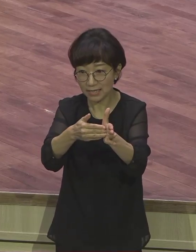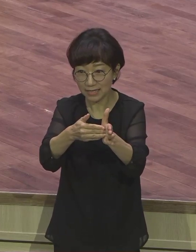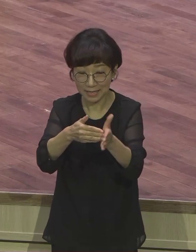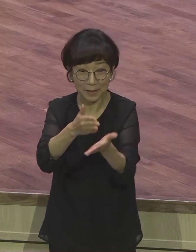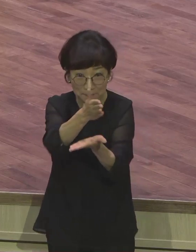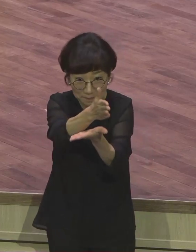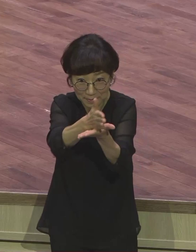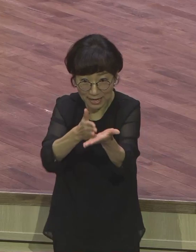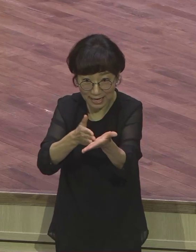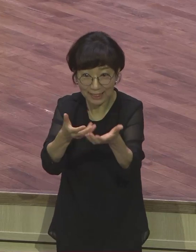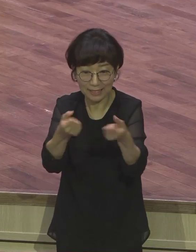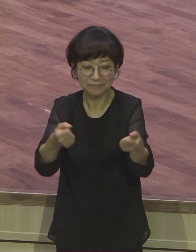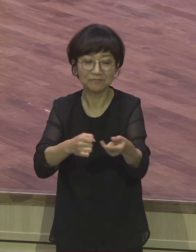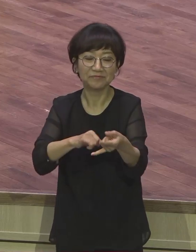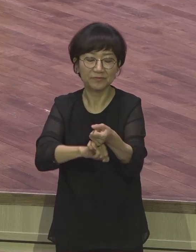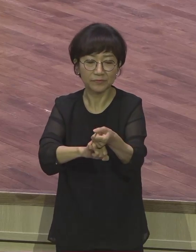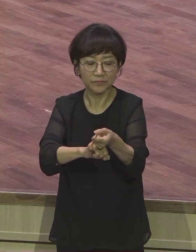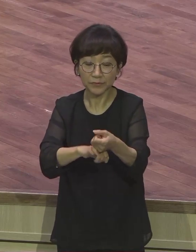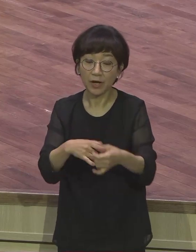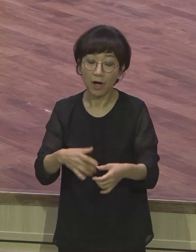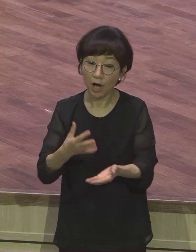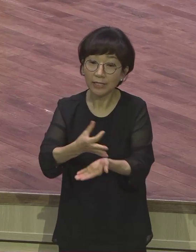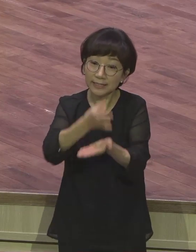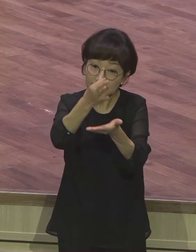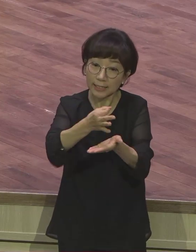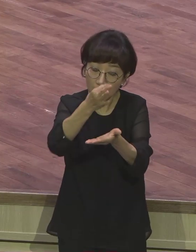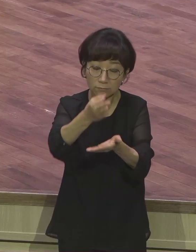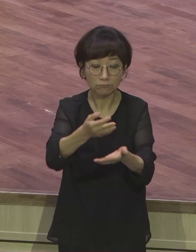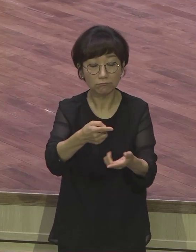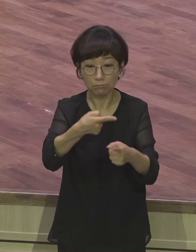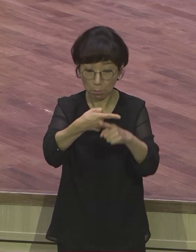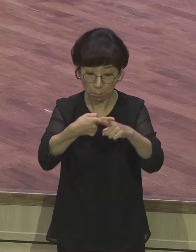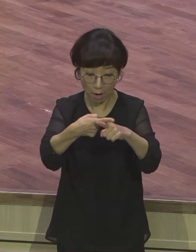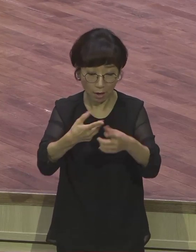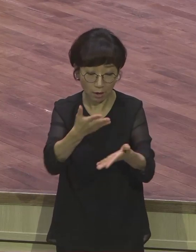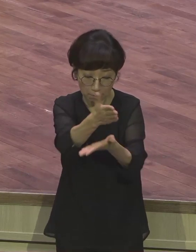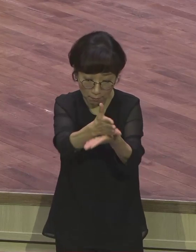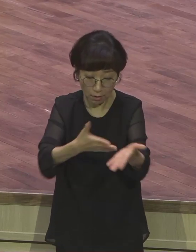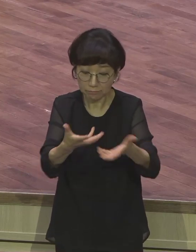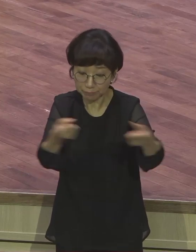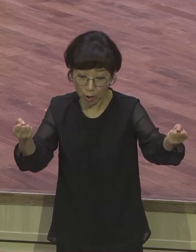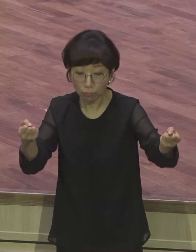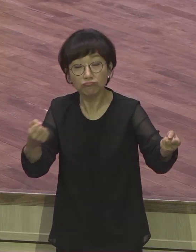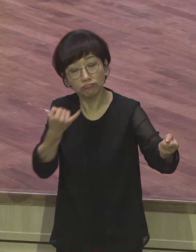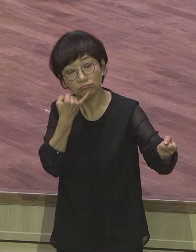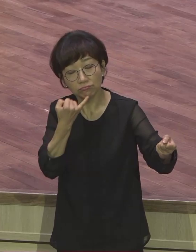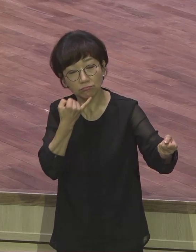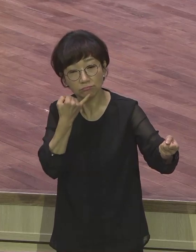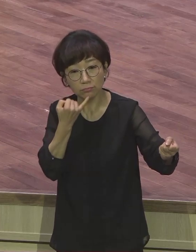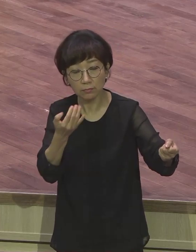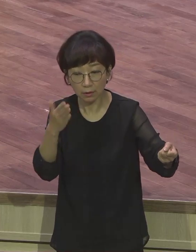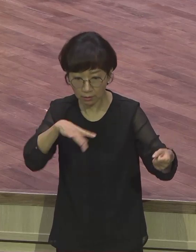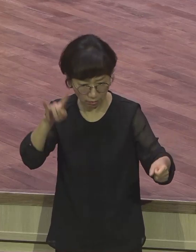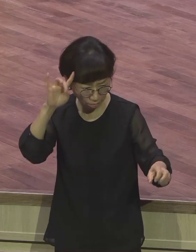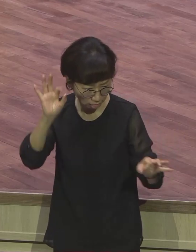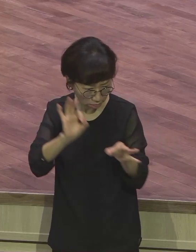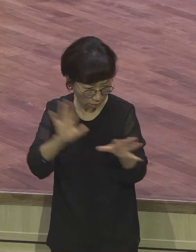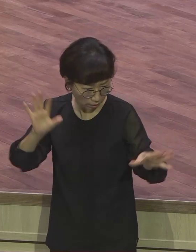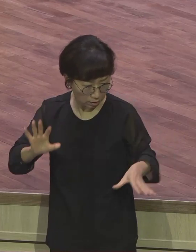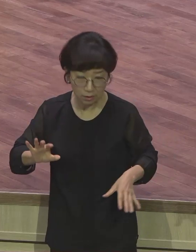제사는 반씩 다 나누니까 문제가 없었는데 생각지도 못한 문제가 생겼어요. 그게